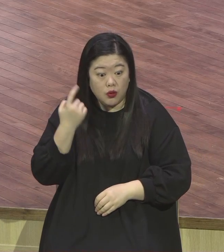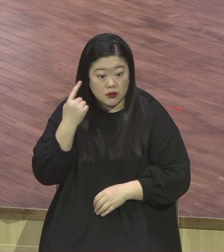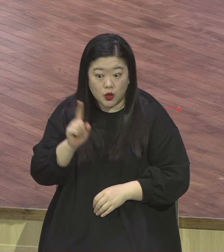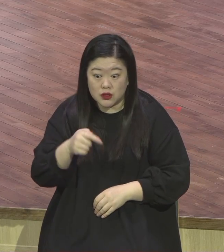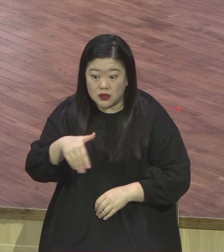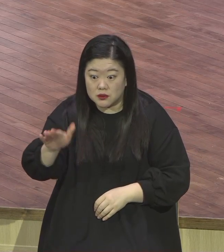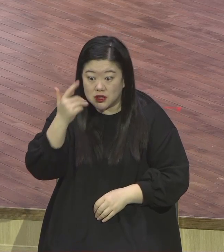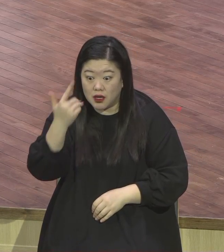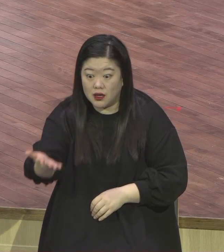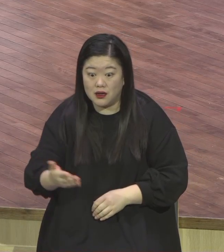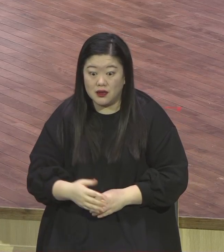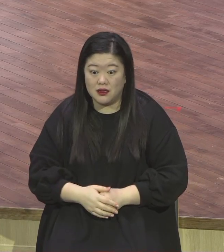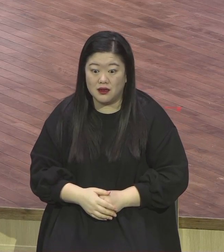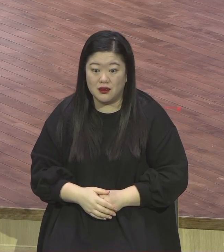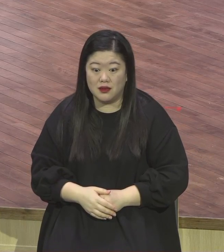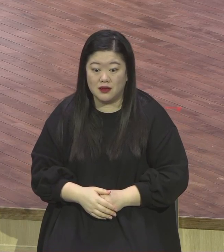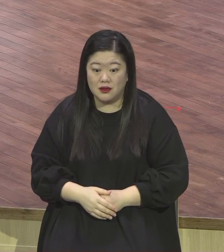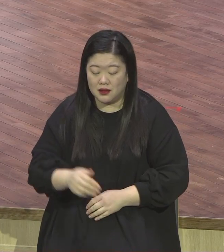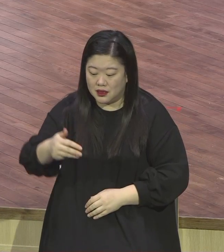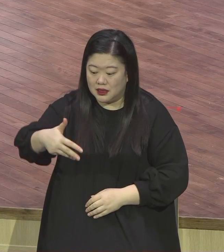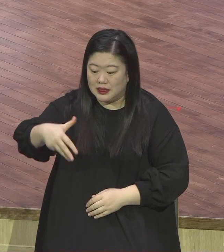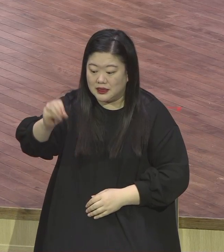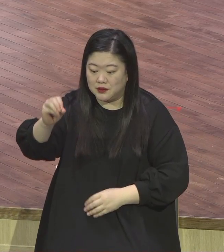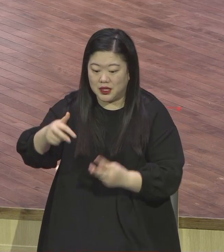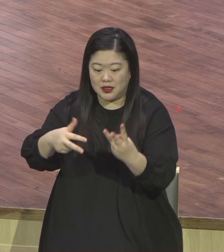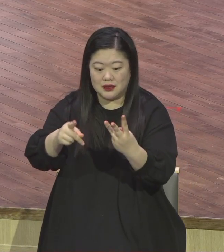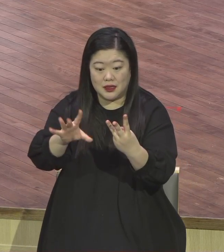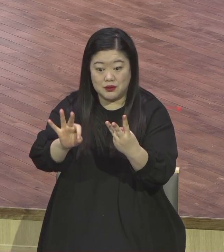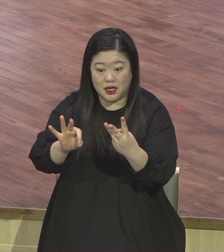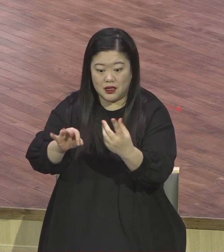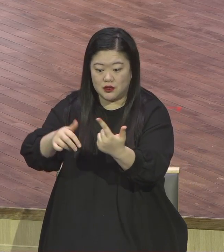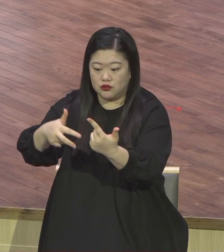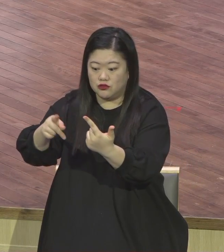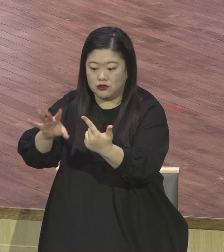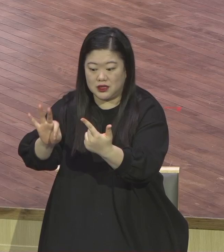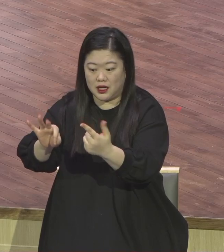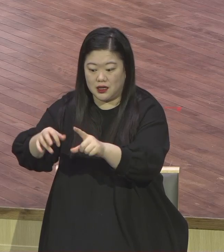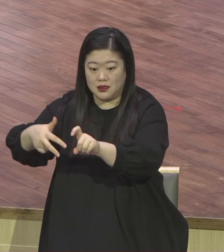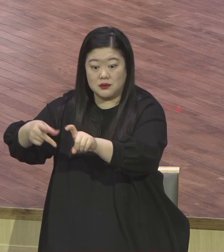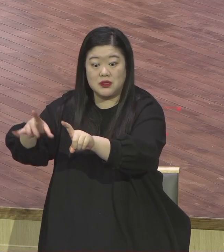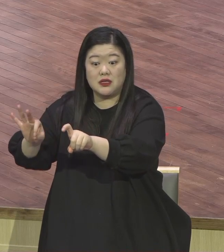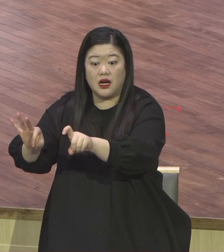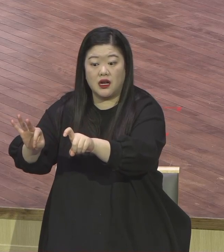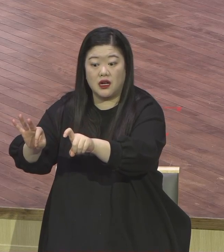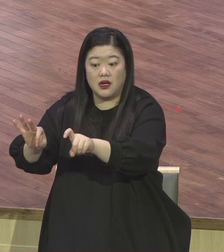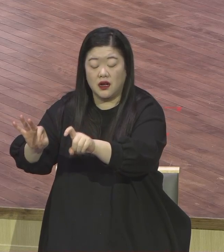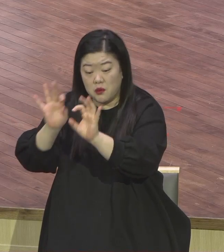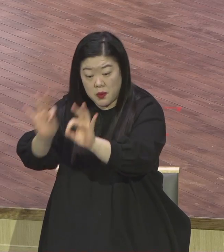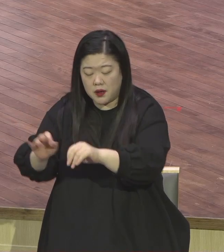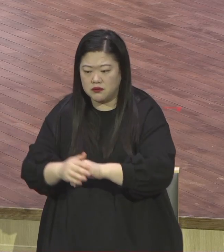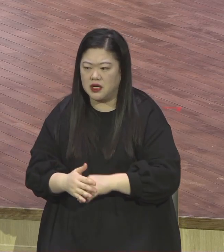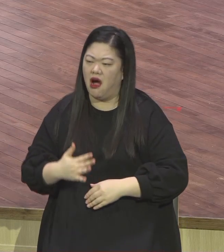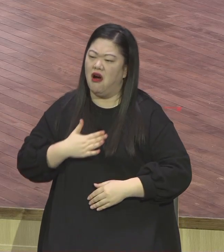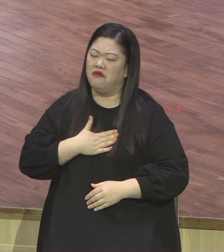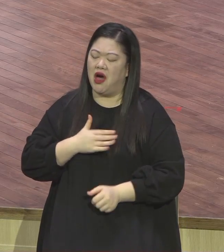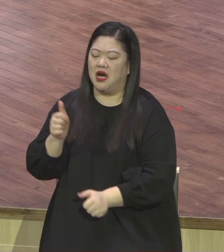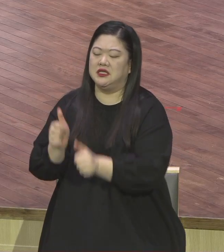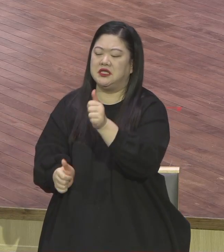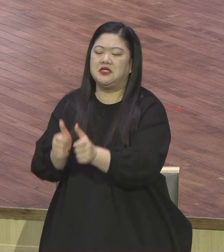전부 창시 3장 10장 10장 이라니까요. 시험 들어서 뭐 시험 들었는데 그 물어보면 아 나 저 장로